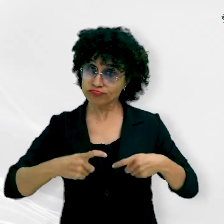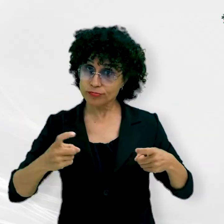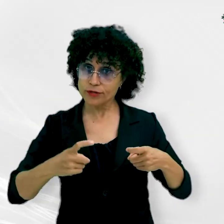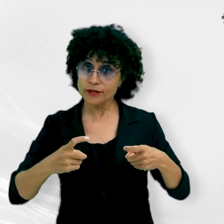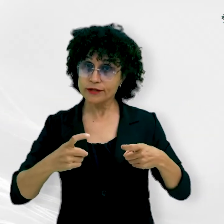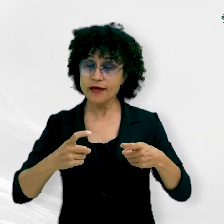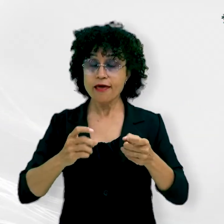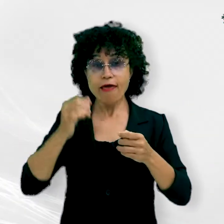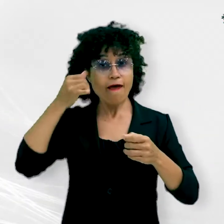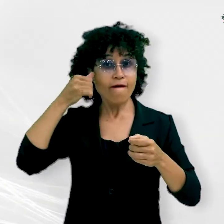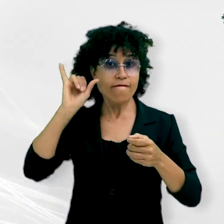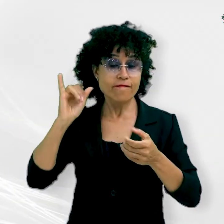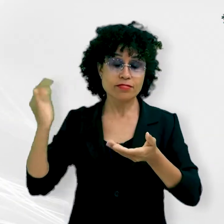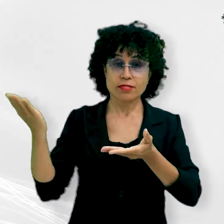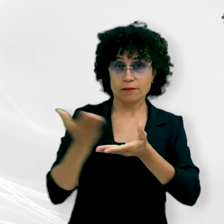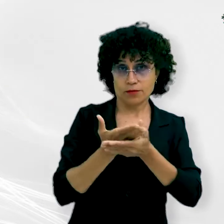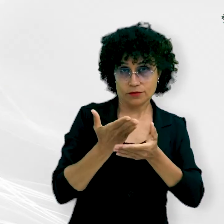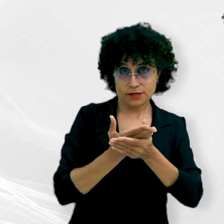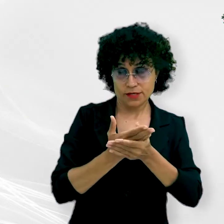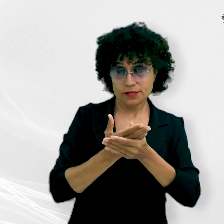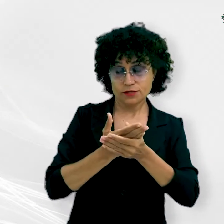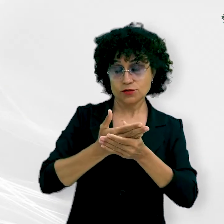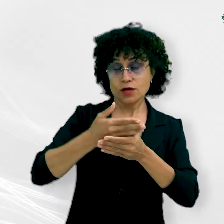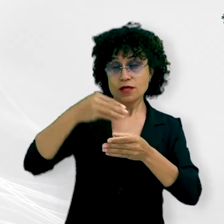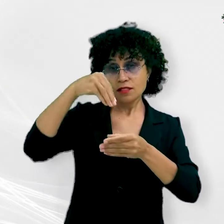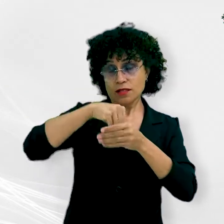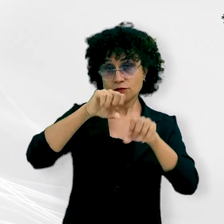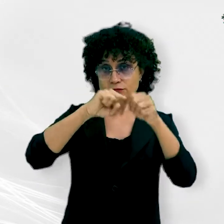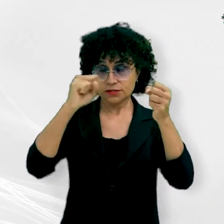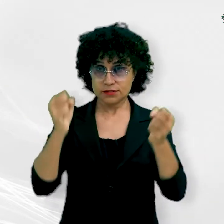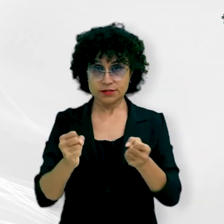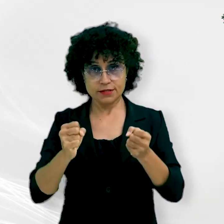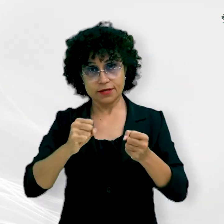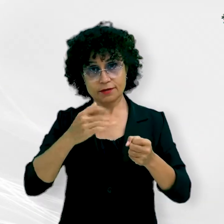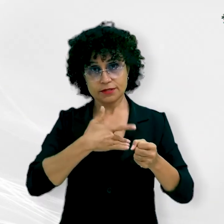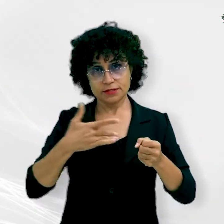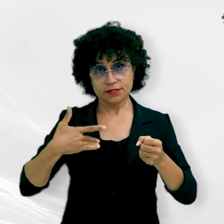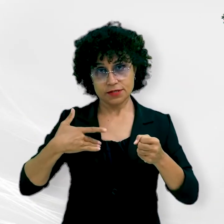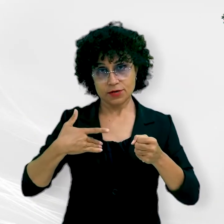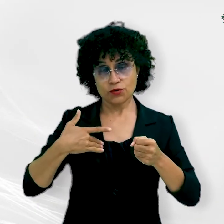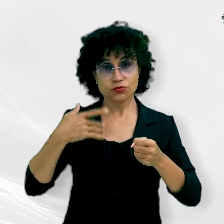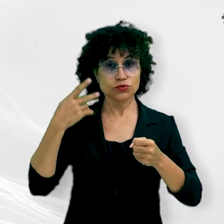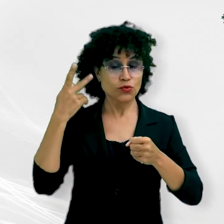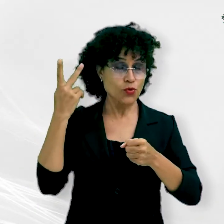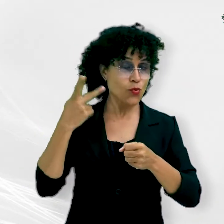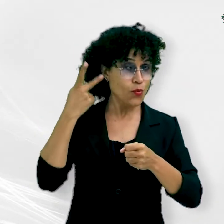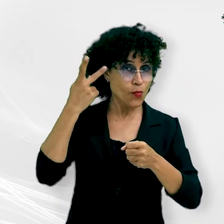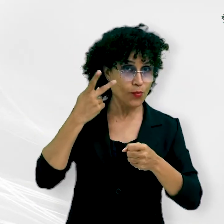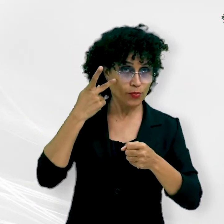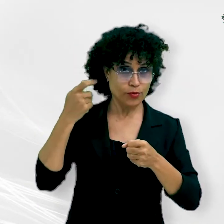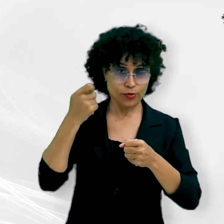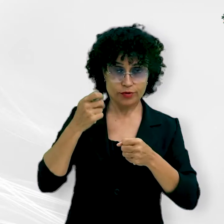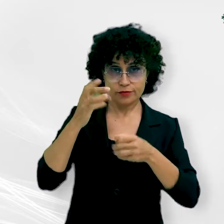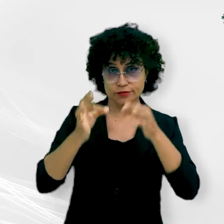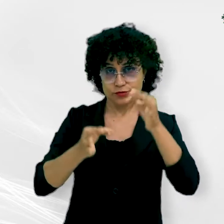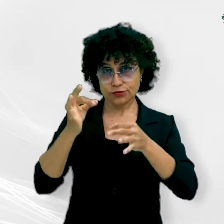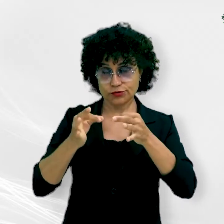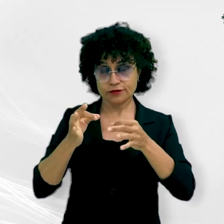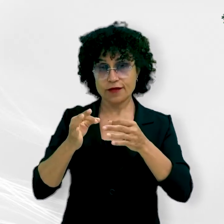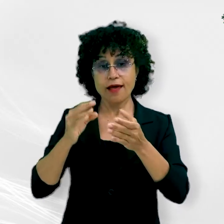e evitar a judicialização do sistema de saúde, defende o Procurador-Geral de Justiça. Em Mato Grosso, por causa da